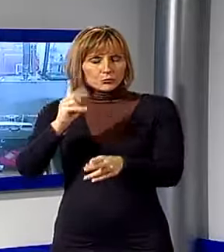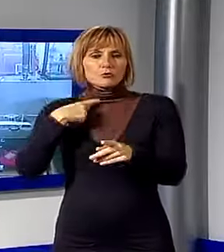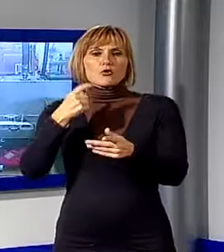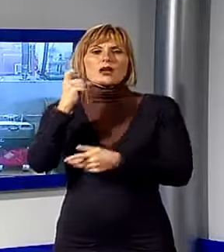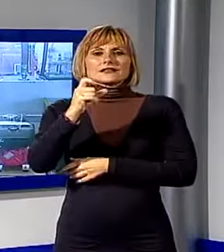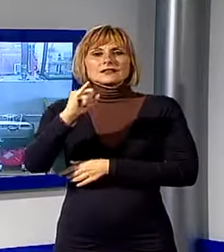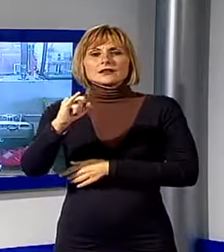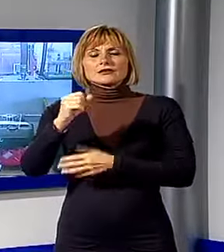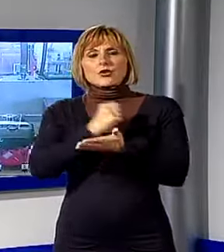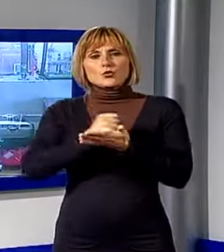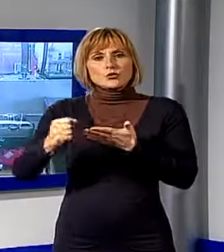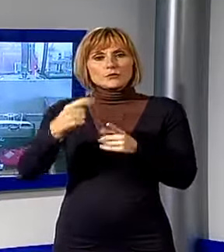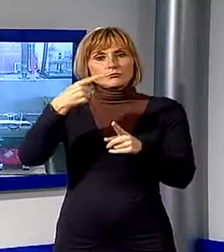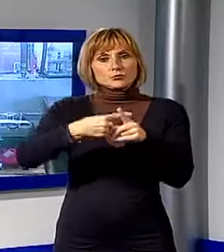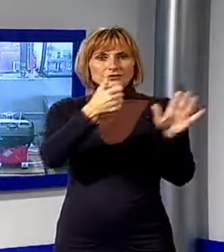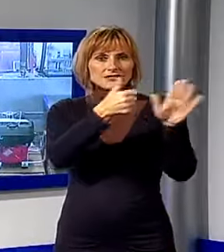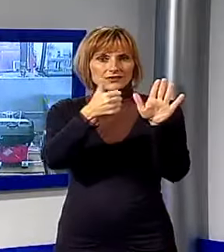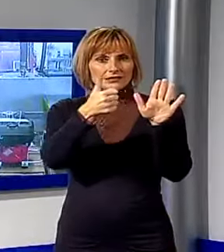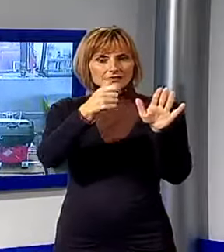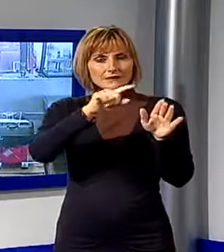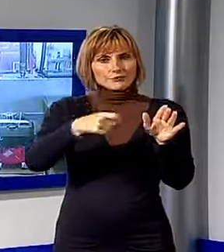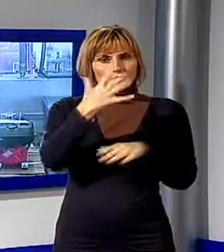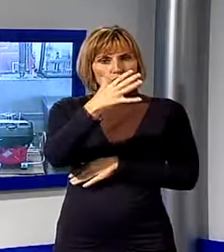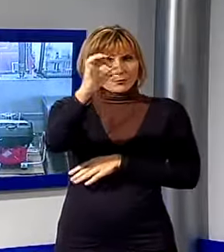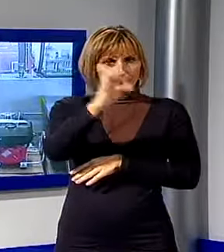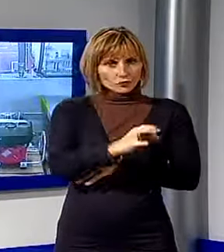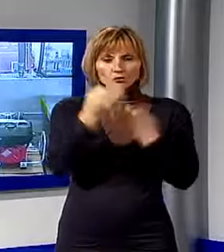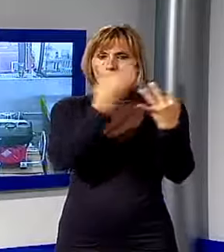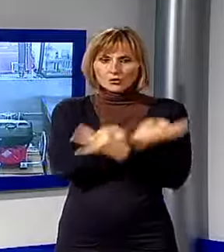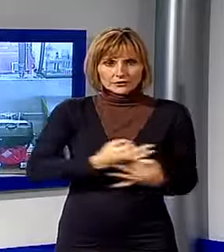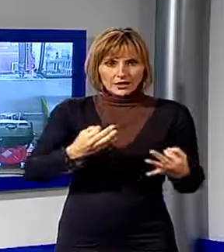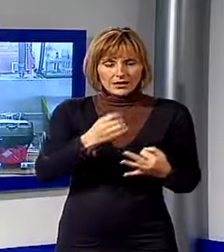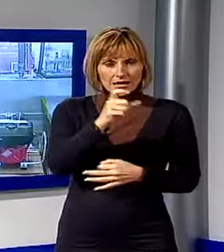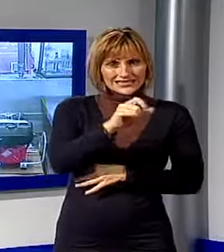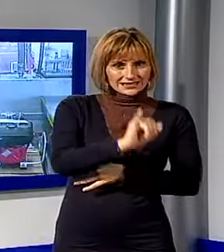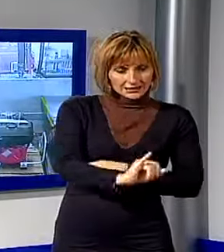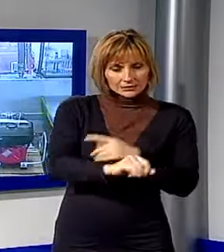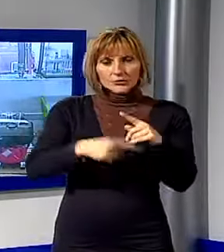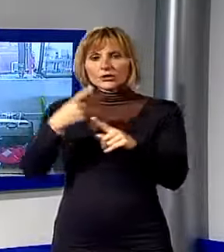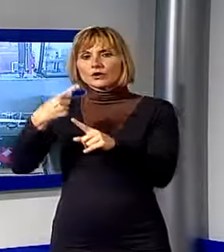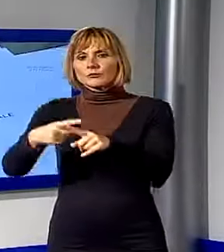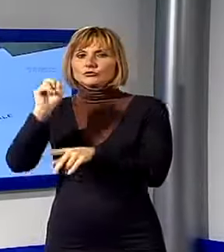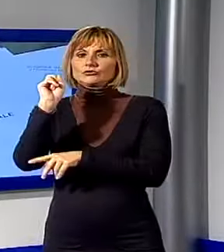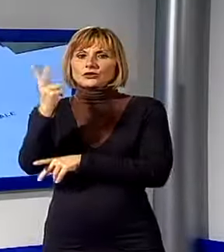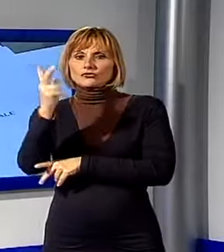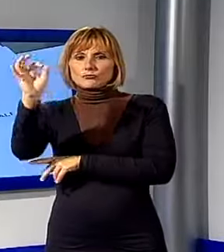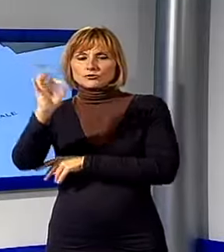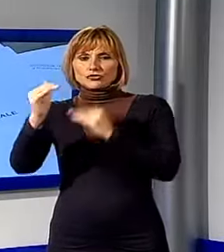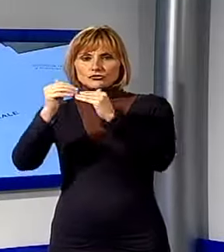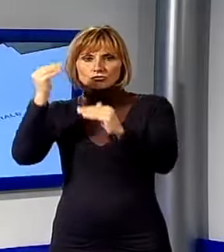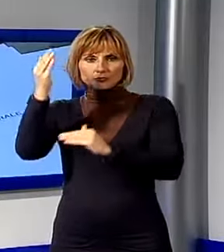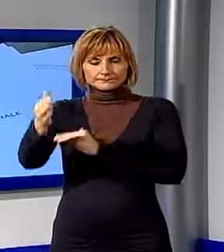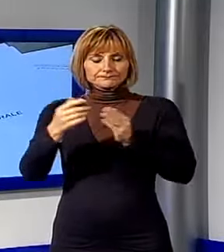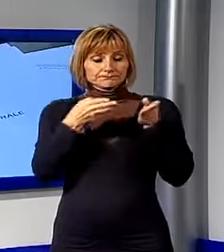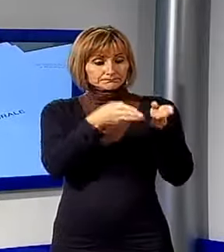autorizzate, con un più 66,5% per quella ordinaria e un più 13% per quella straordinaria. Tra i